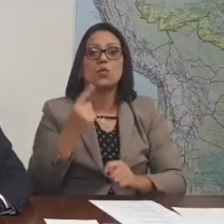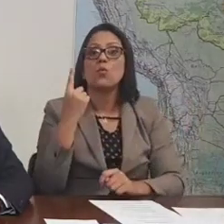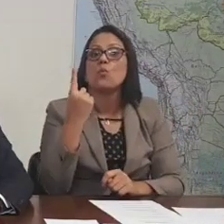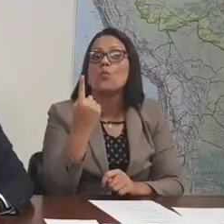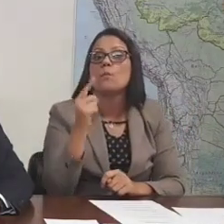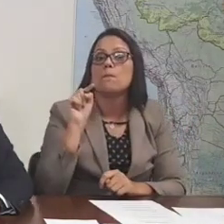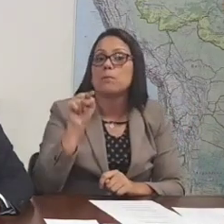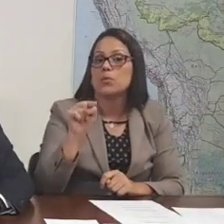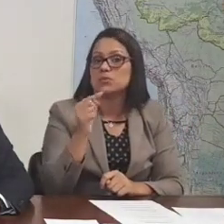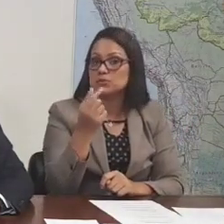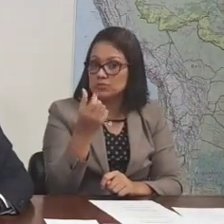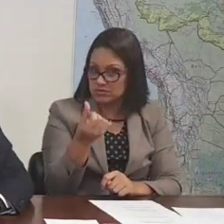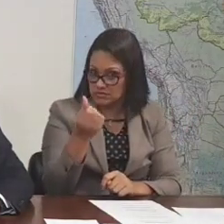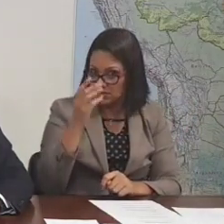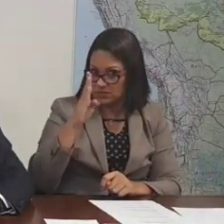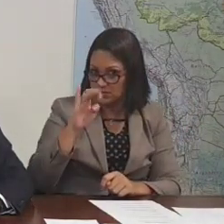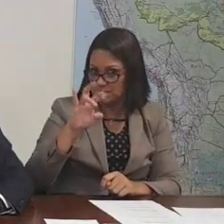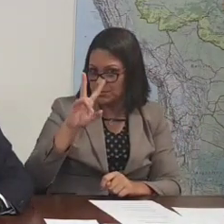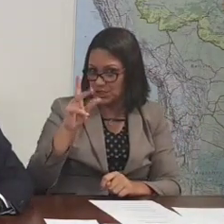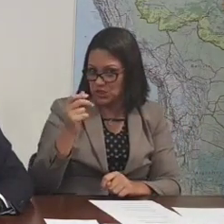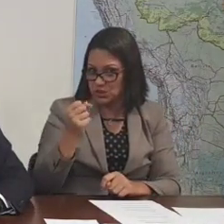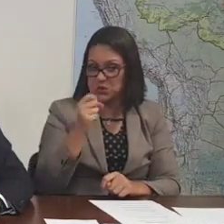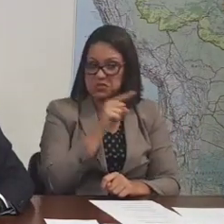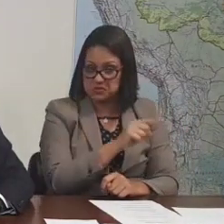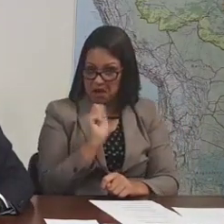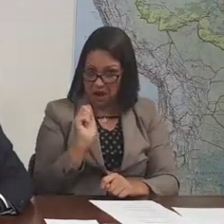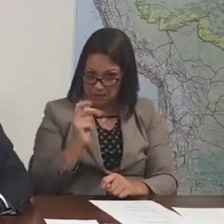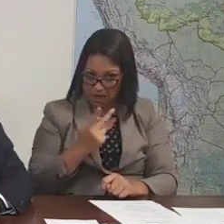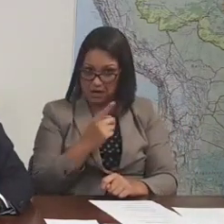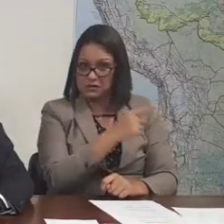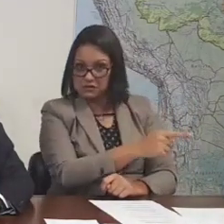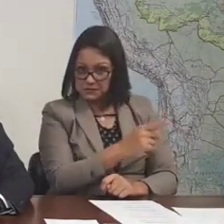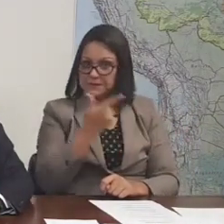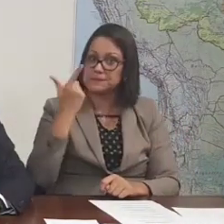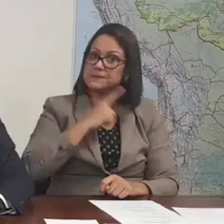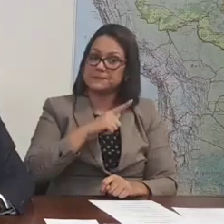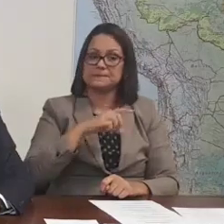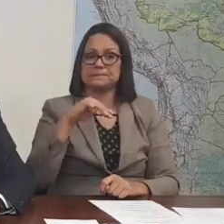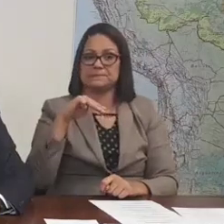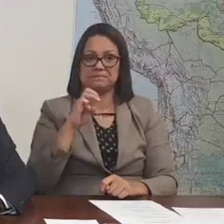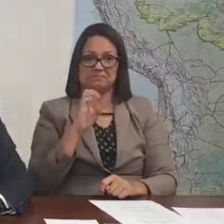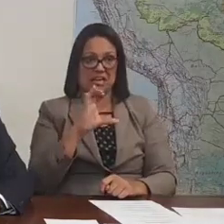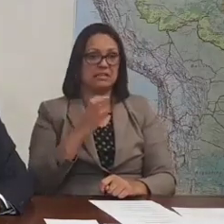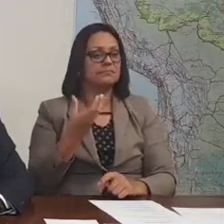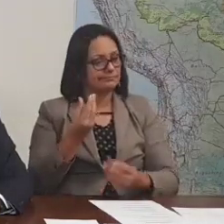bilhões de reais também o ministro da... da educação